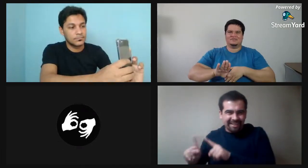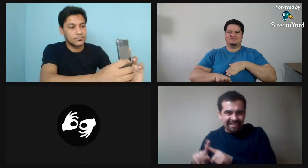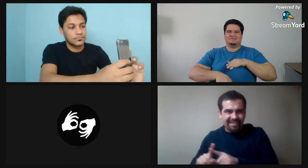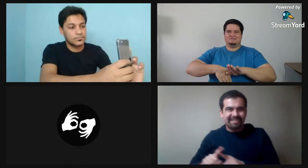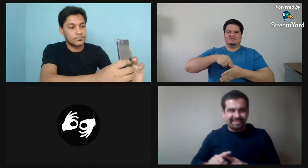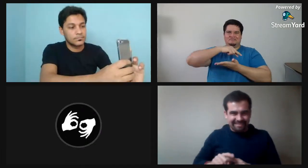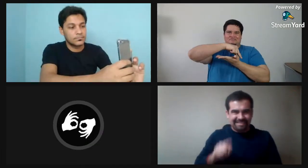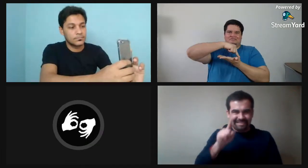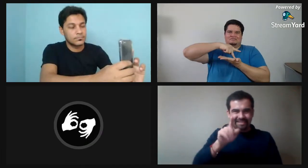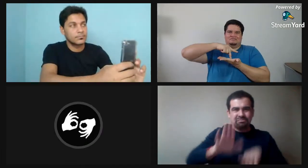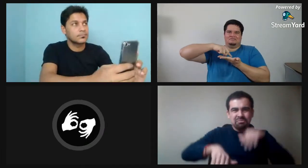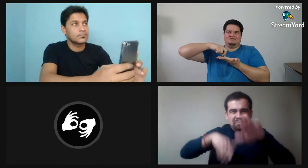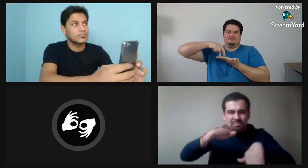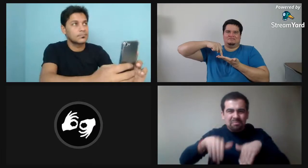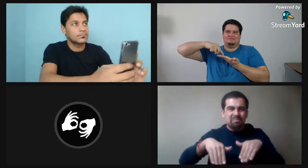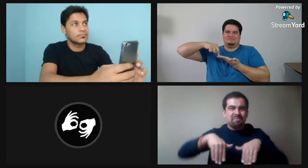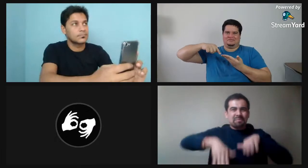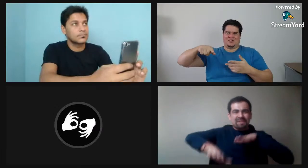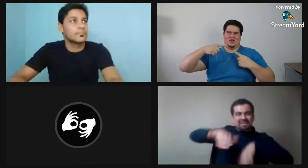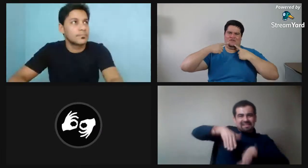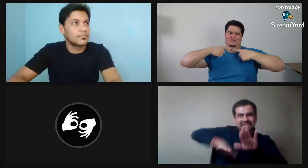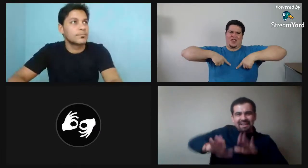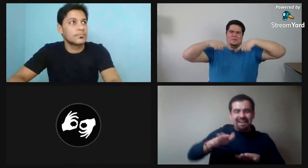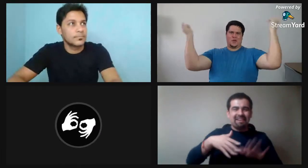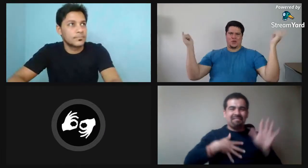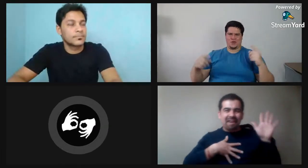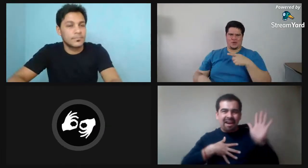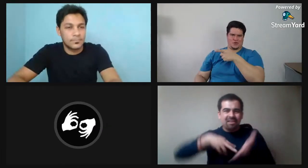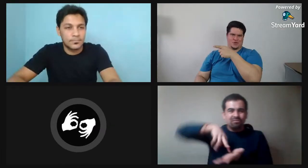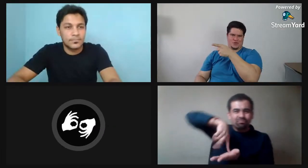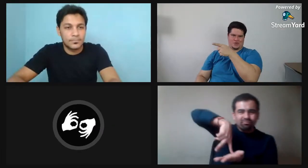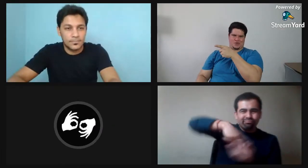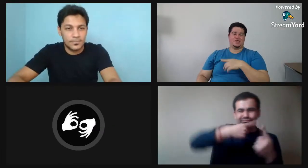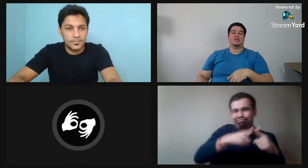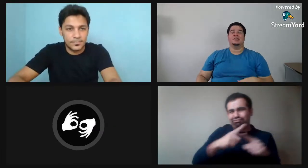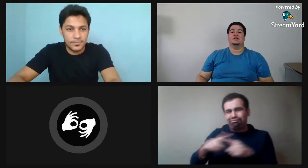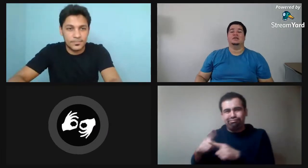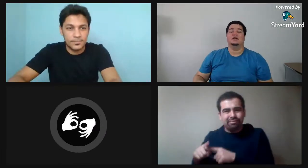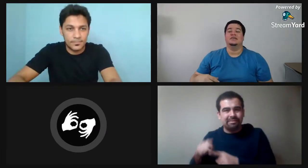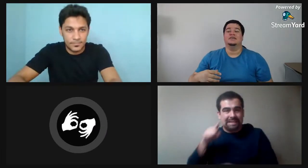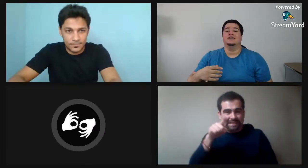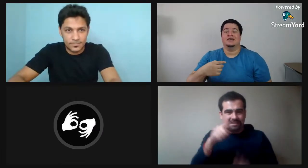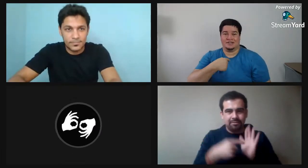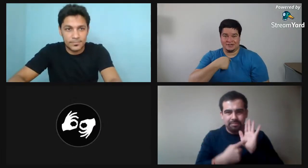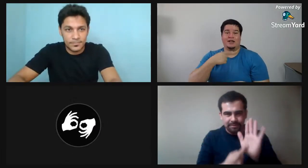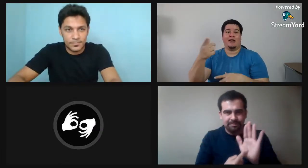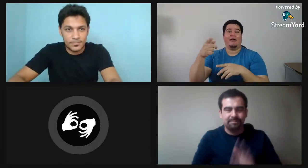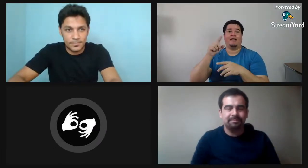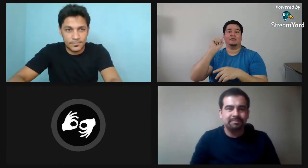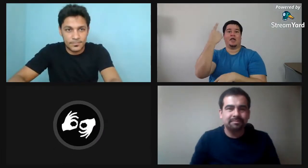y hacía diferentes acciones, por ejemplo, como Michael Jackson, diferentes,